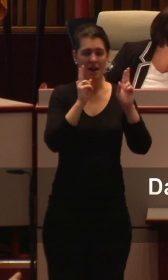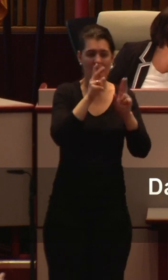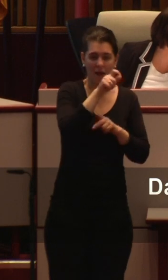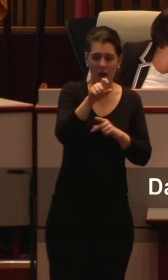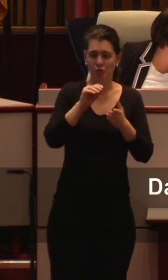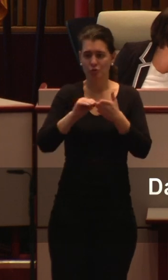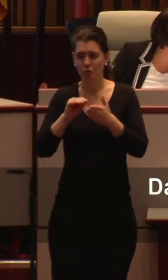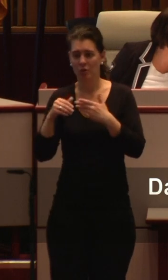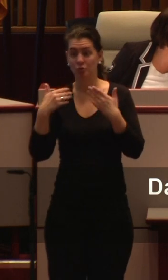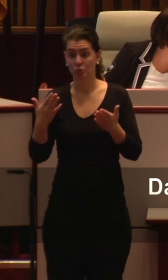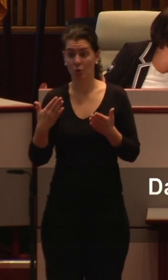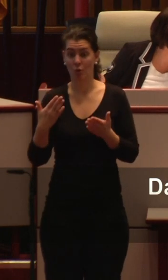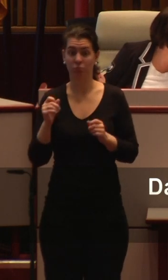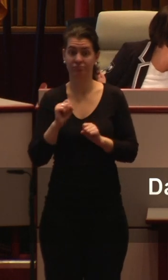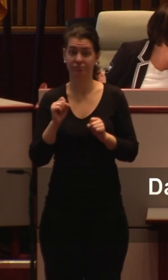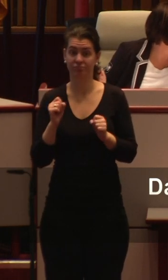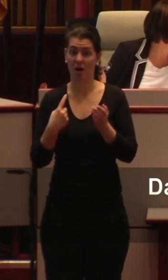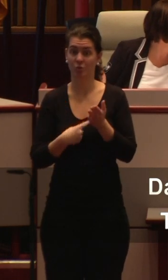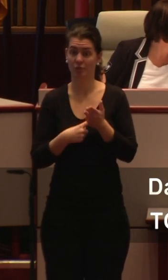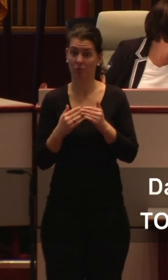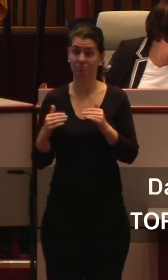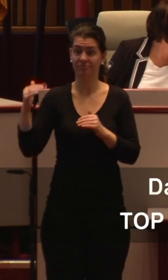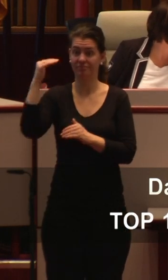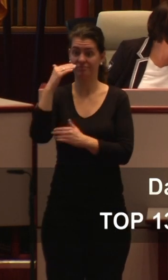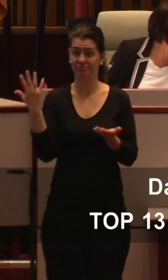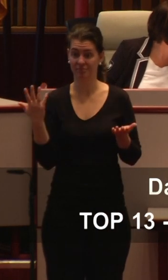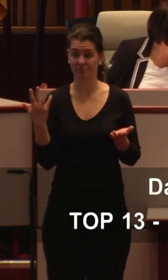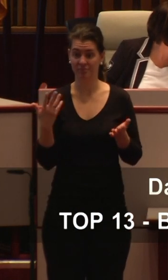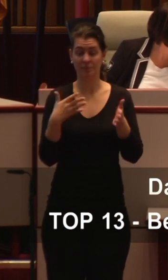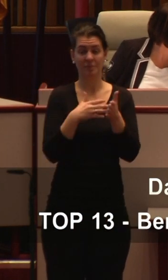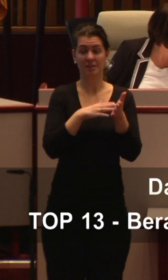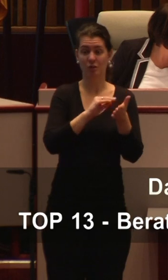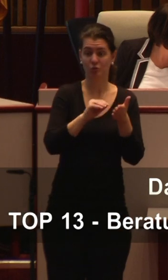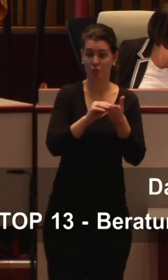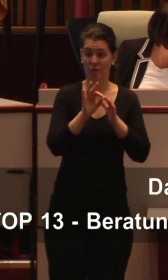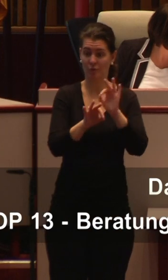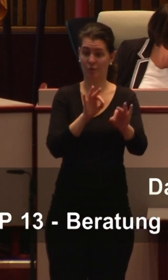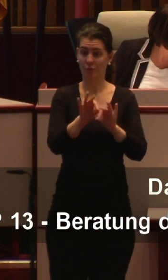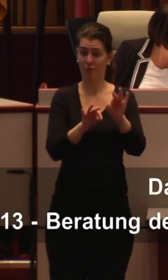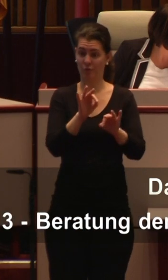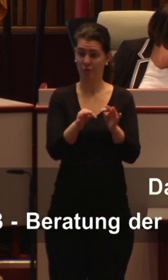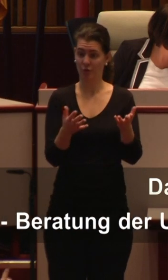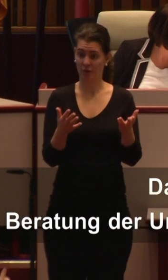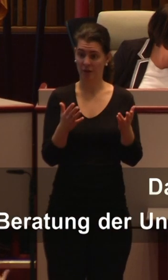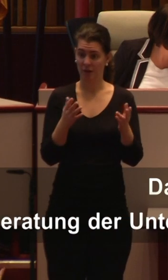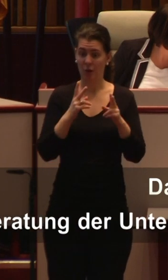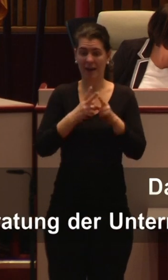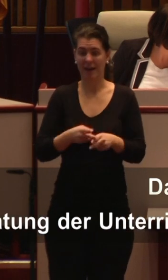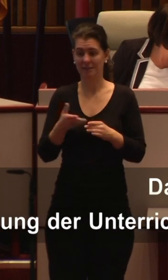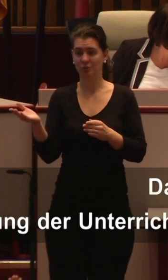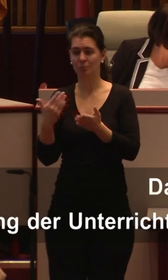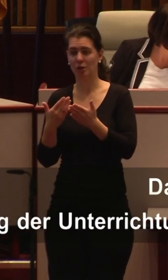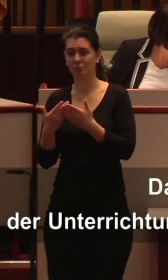auf behinderte Schüler im regulären Klassenverband besonders eingegangen wird, werden leistungsstarke Schüler unterfordert, derweil es bei den